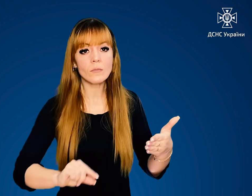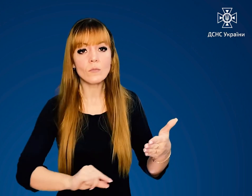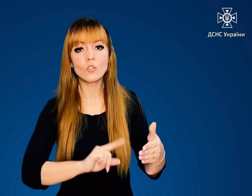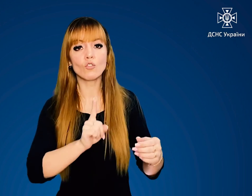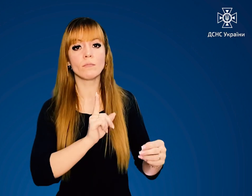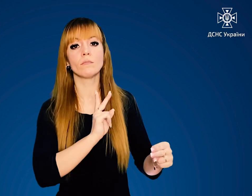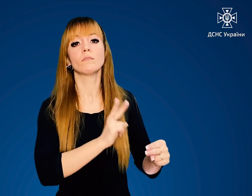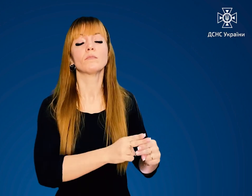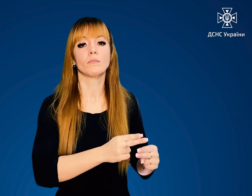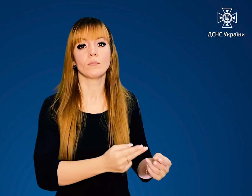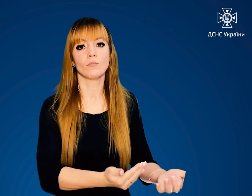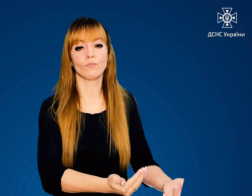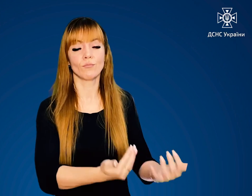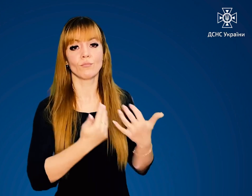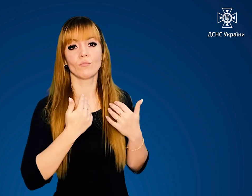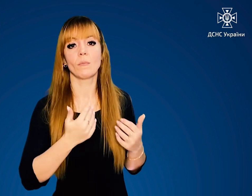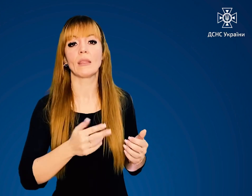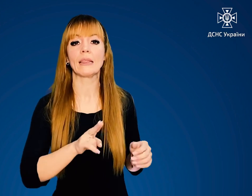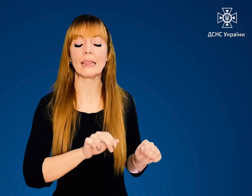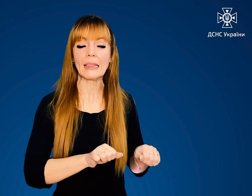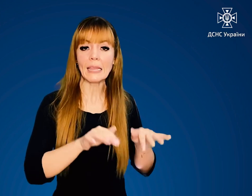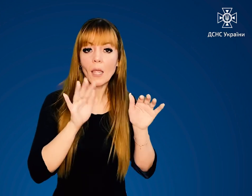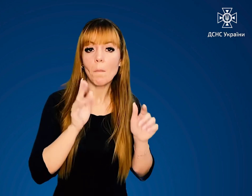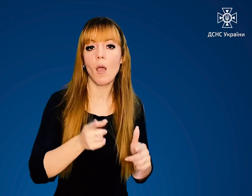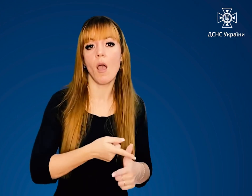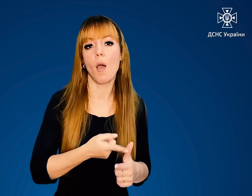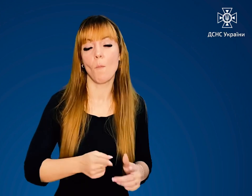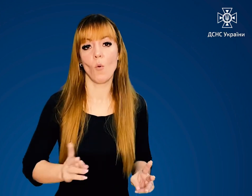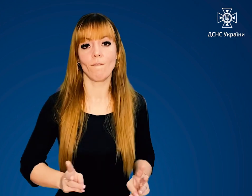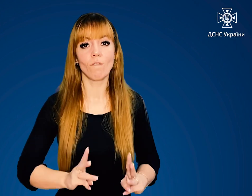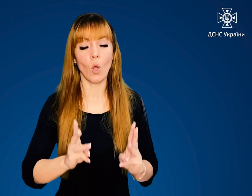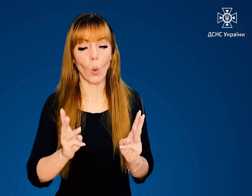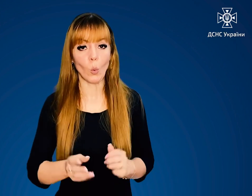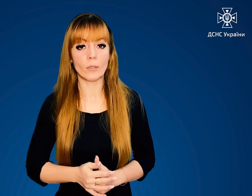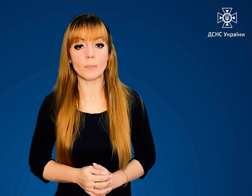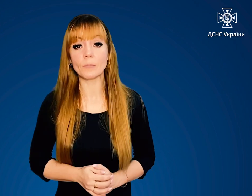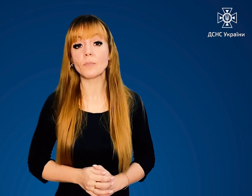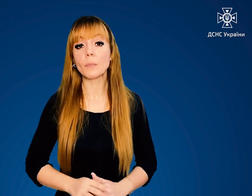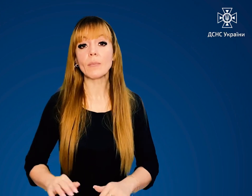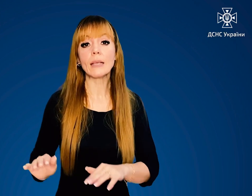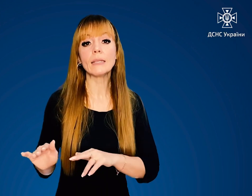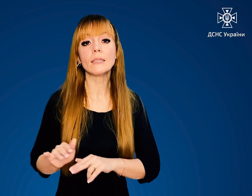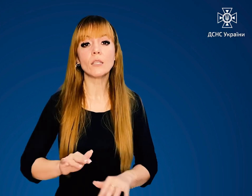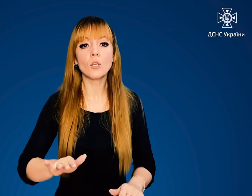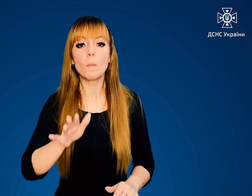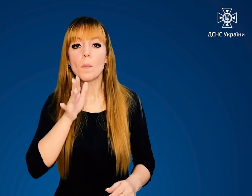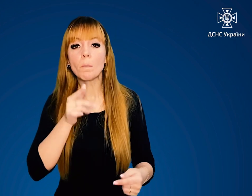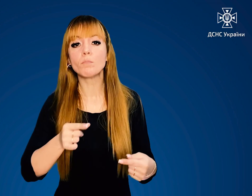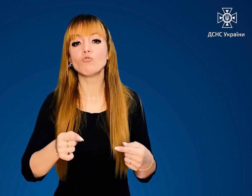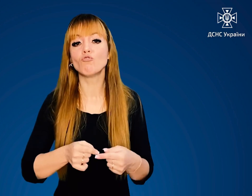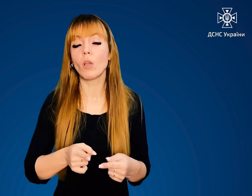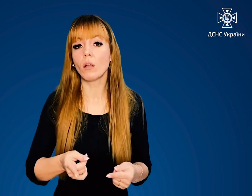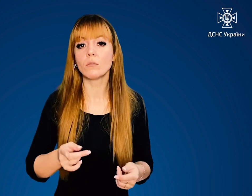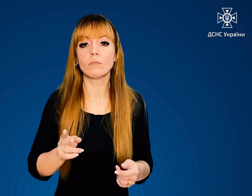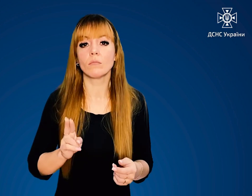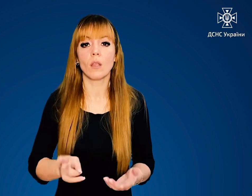перешкодити доступу вогню та диму. Дії під час рятування постраждалих від